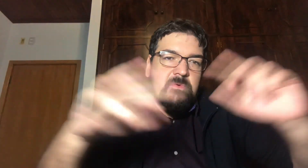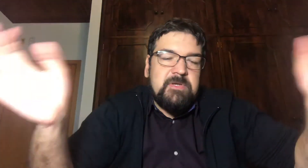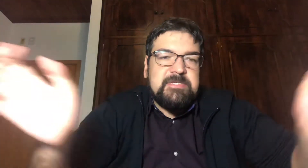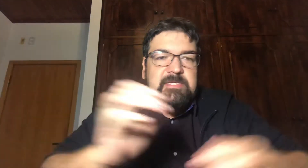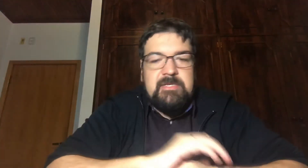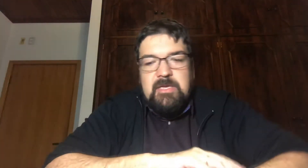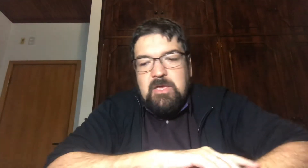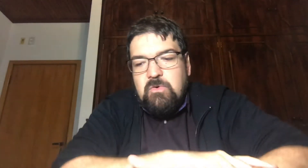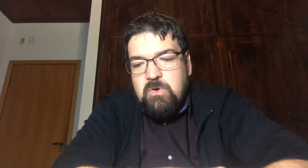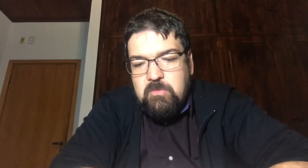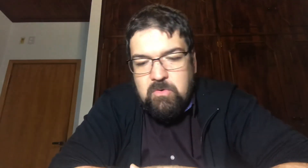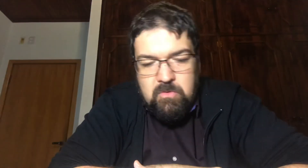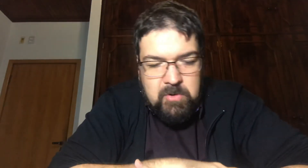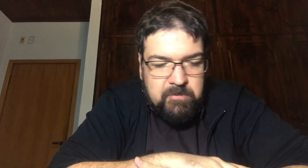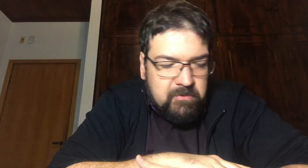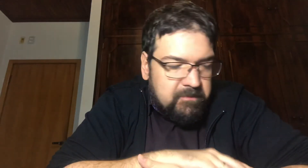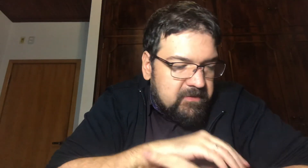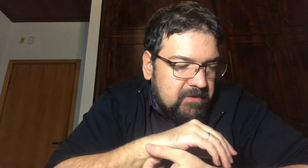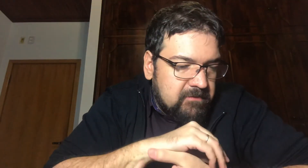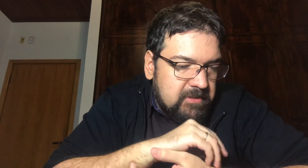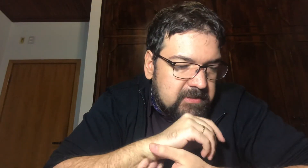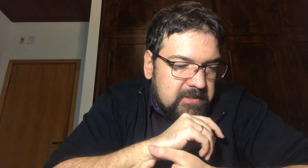coisa Que como o próprio Curpterium disse